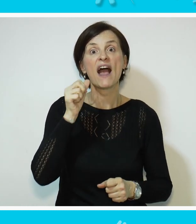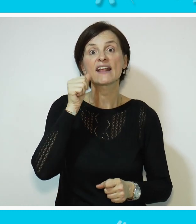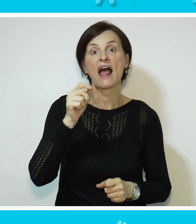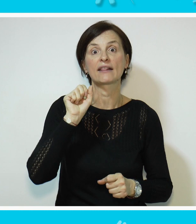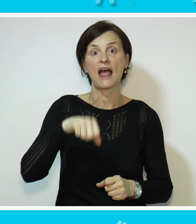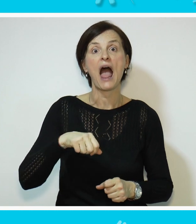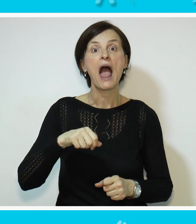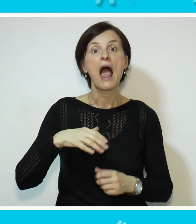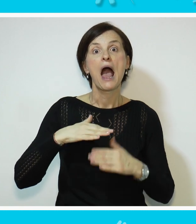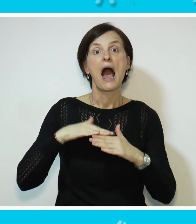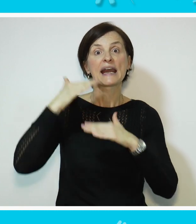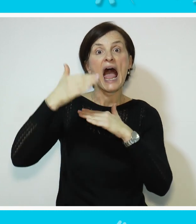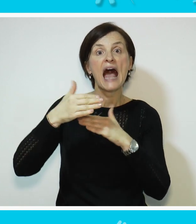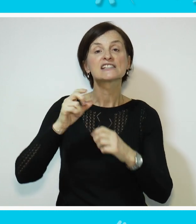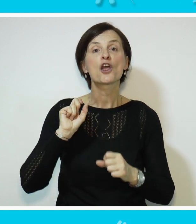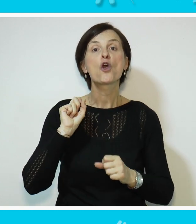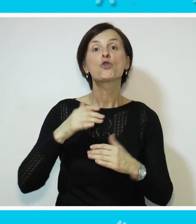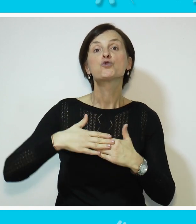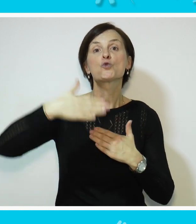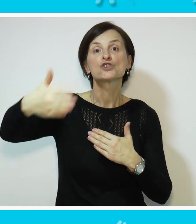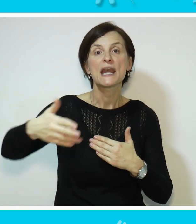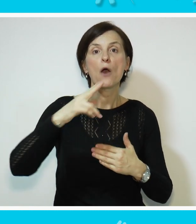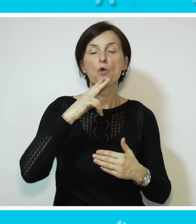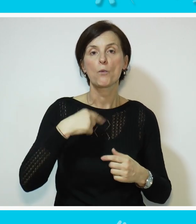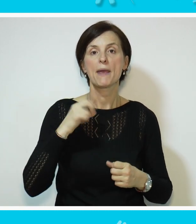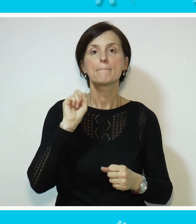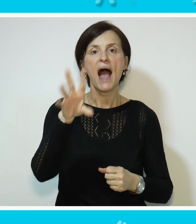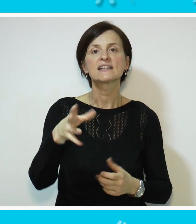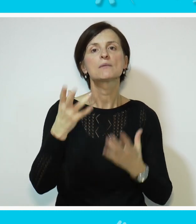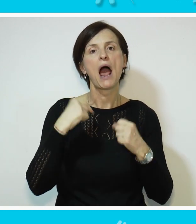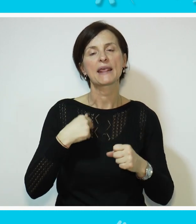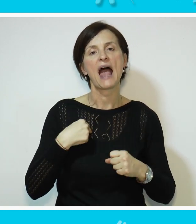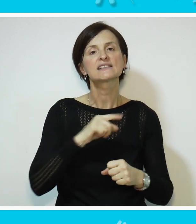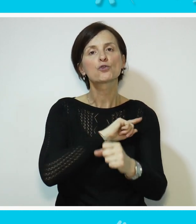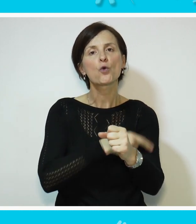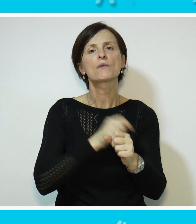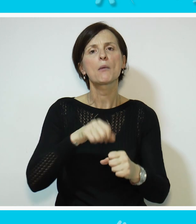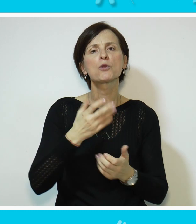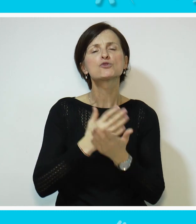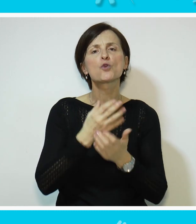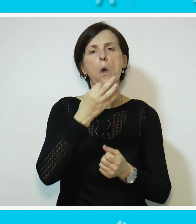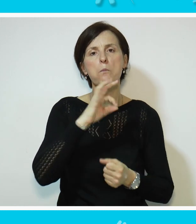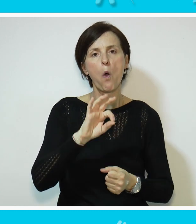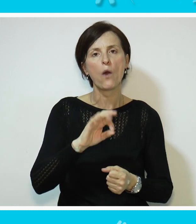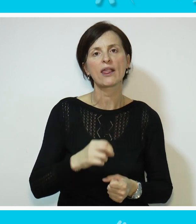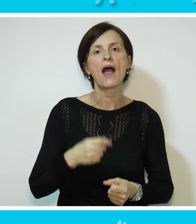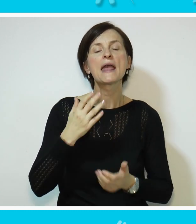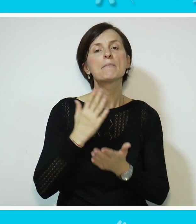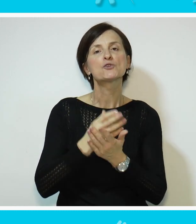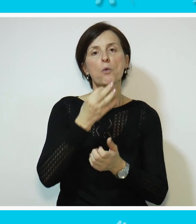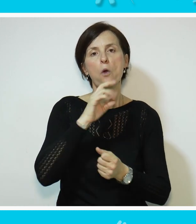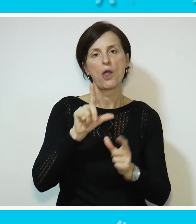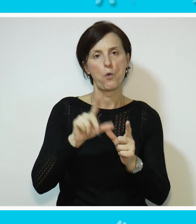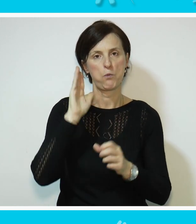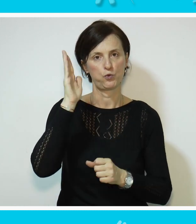dan da raste dužina koju mi bacimo, ali trudimo se da budem što bolja. Što više dam sebe,